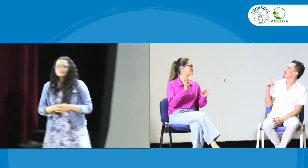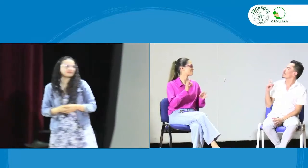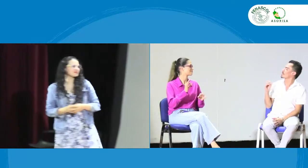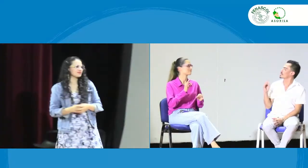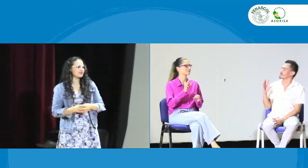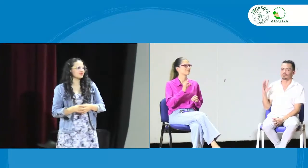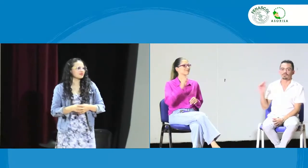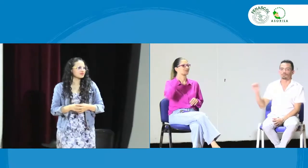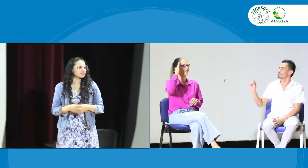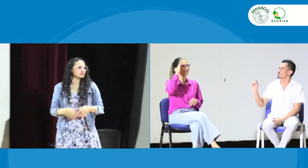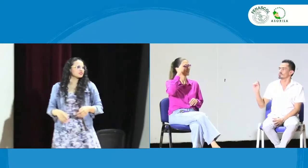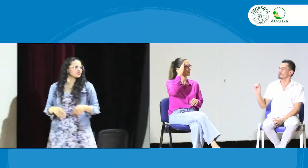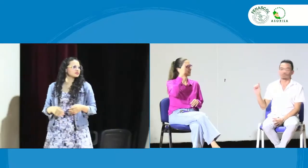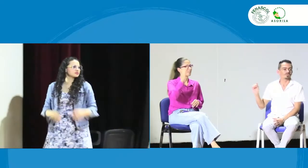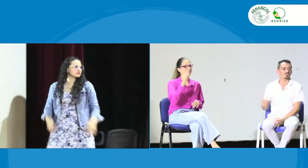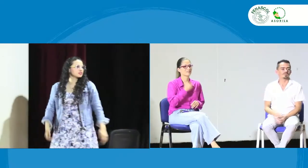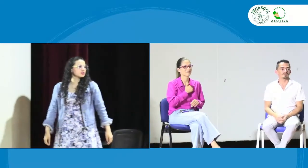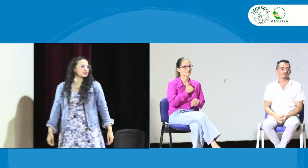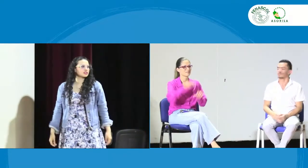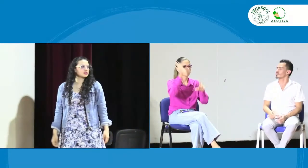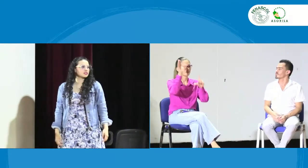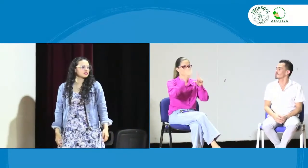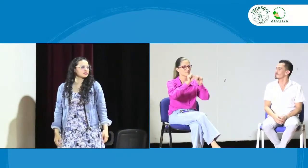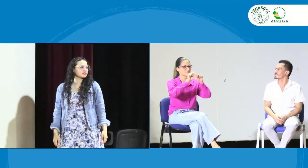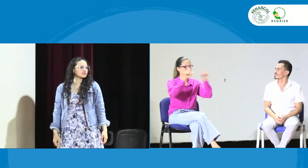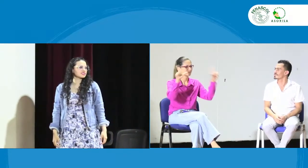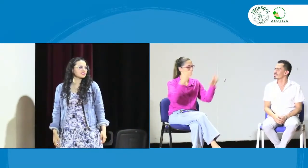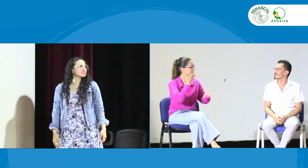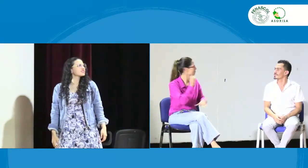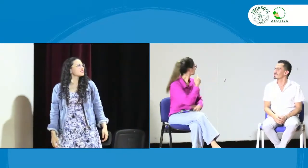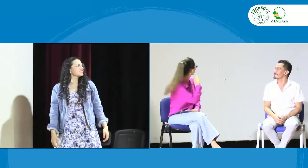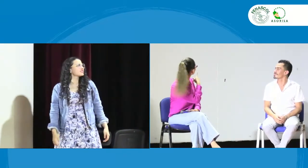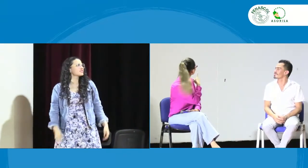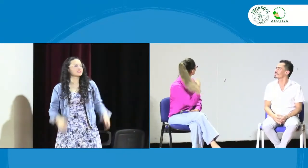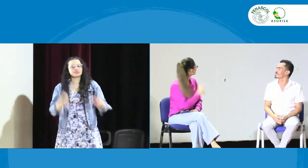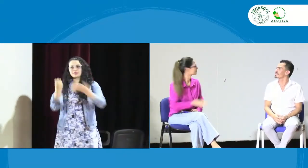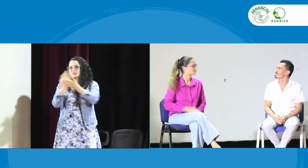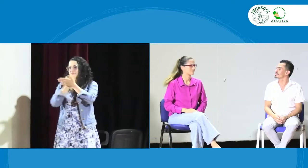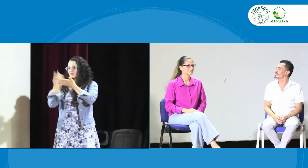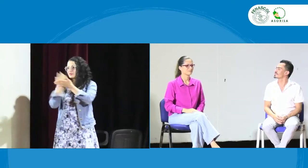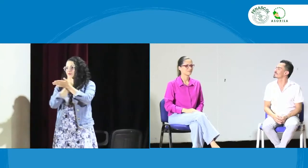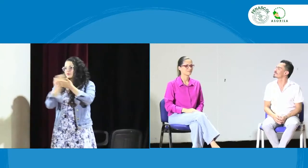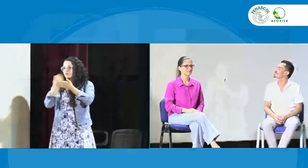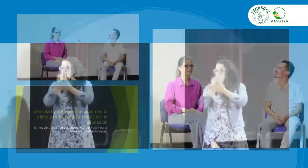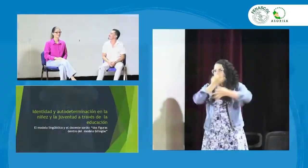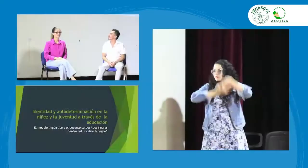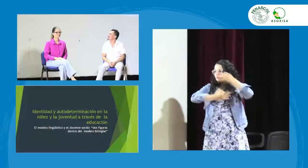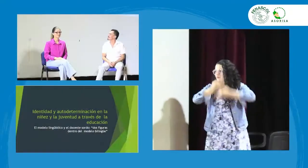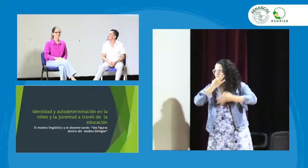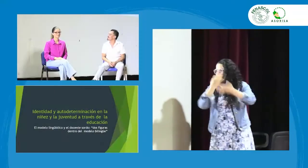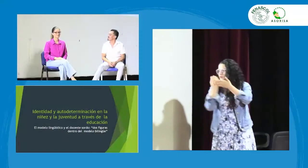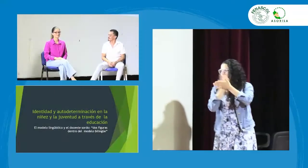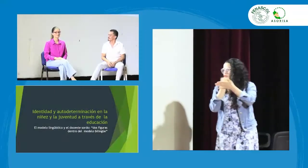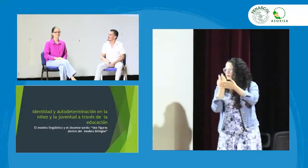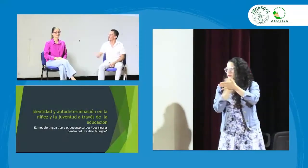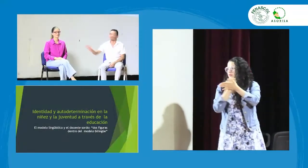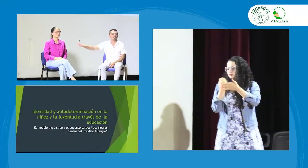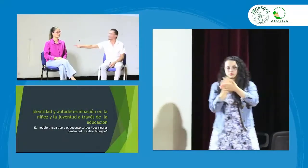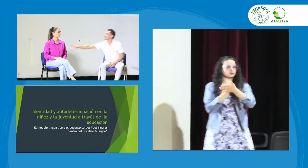atentos a sus respuestas. Perfecto. Hola, hola. Por favor, ¿pueden mostrar las diapositivas? Gracias.